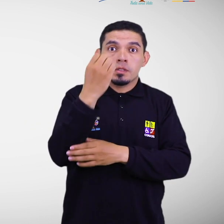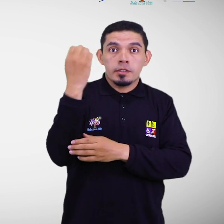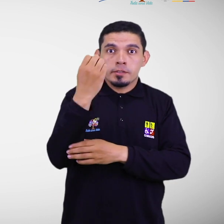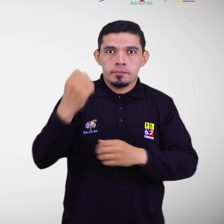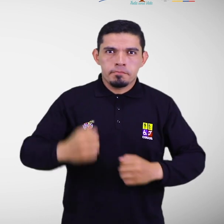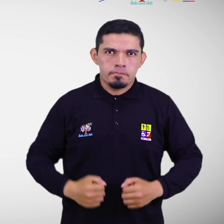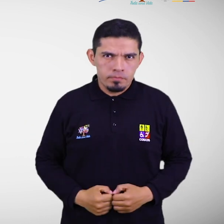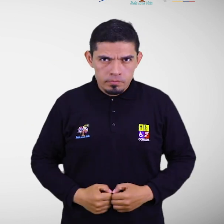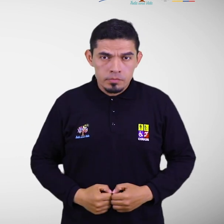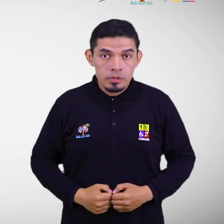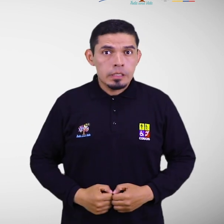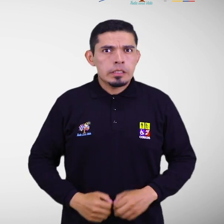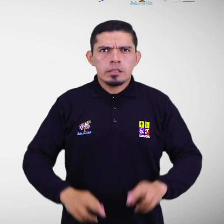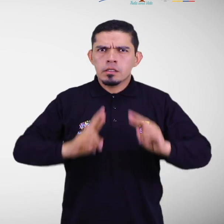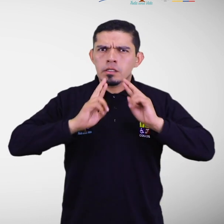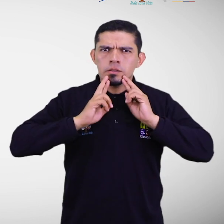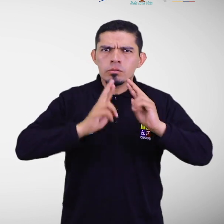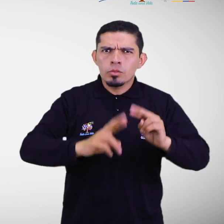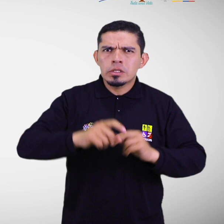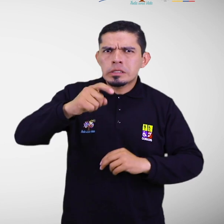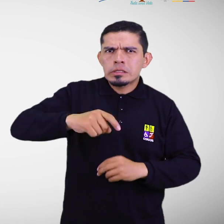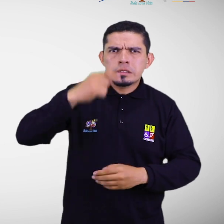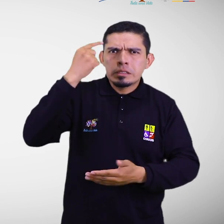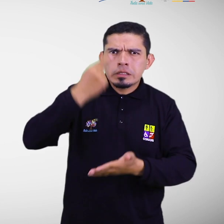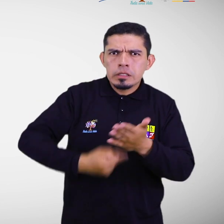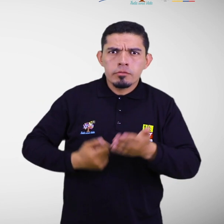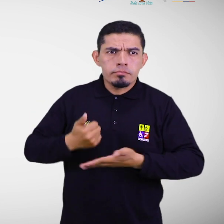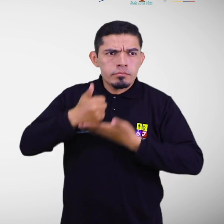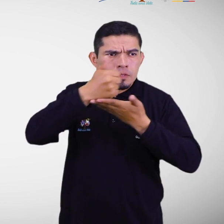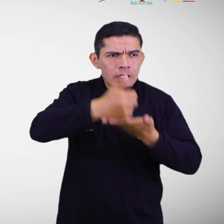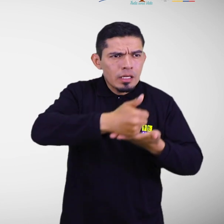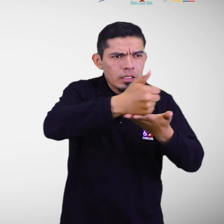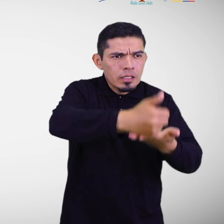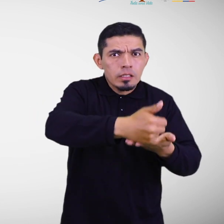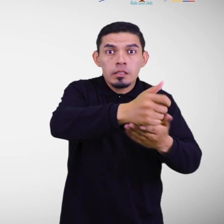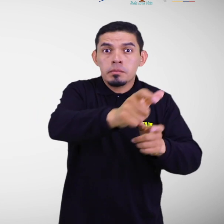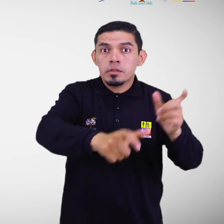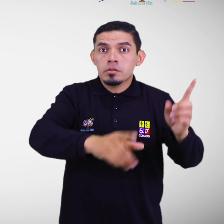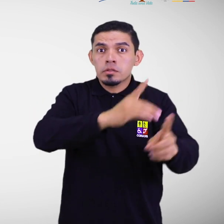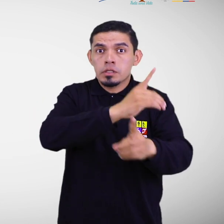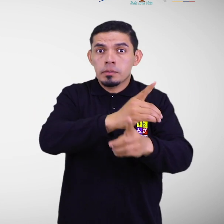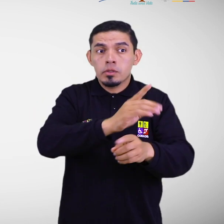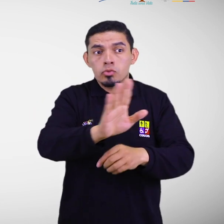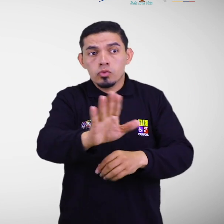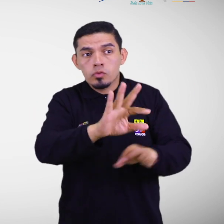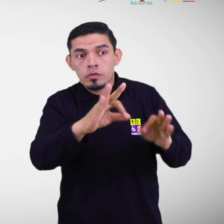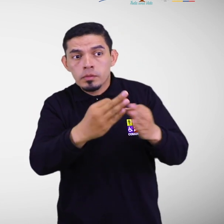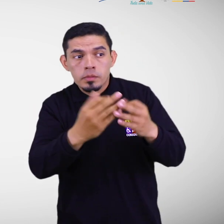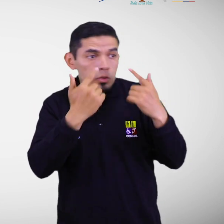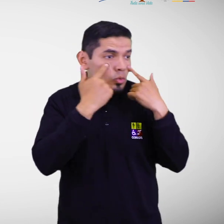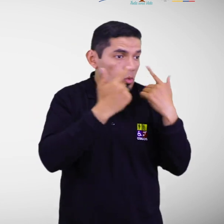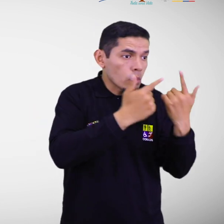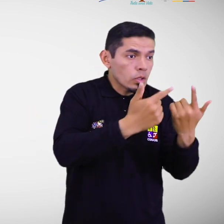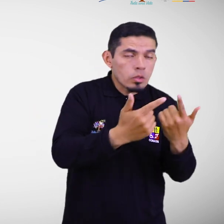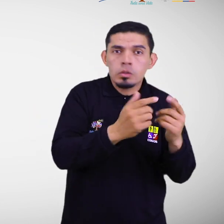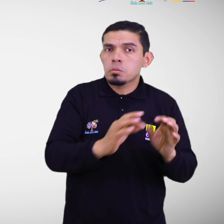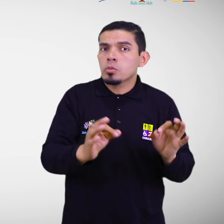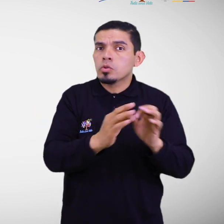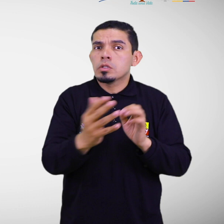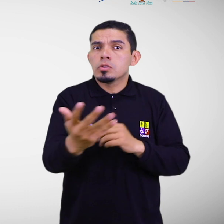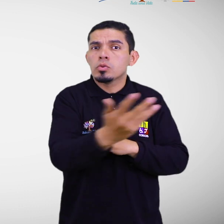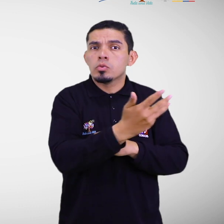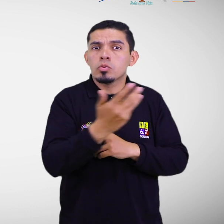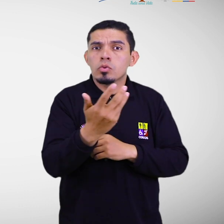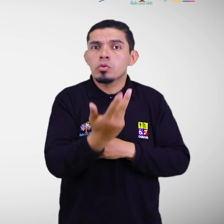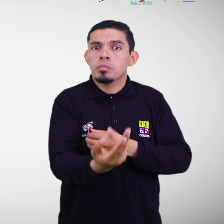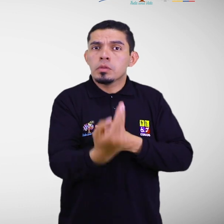En la fase de respuesta a las necesidades de las personas con discapacidad, familiares y cuidadores deben estar considerados